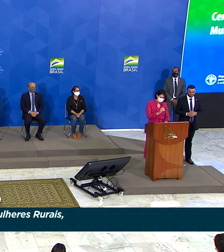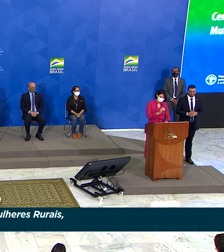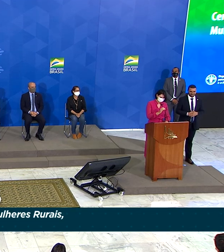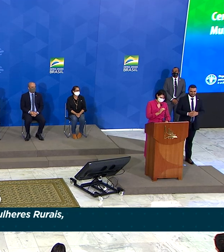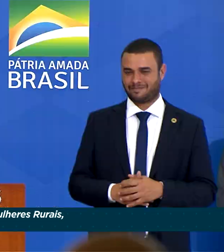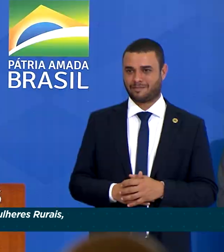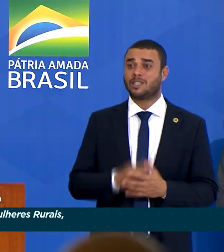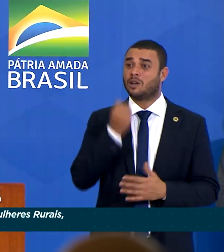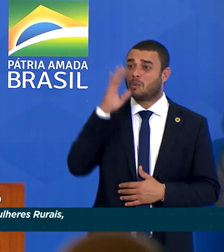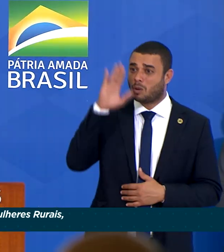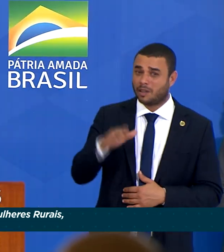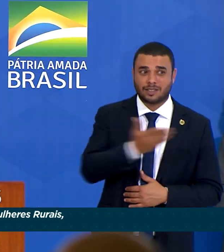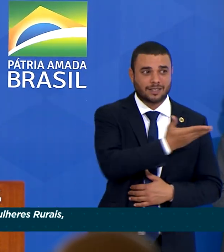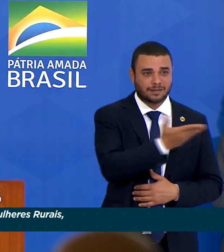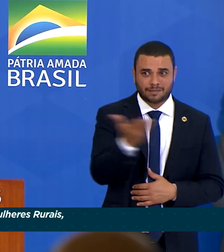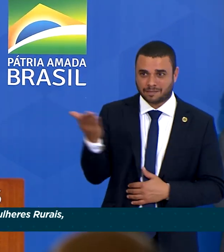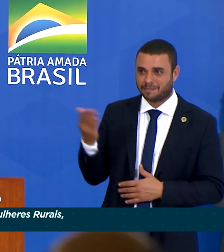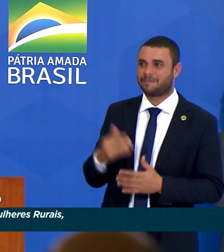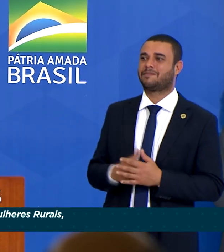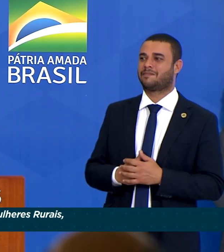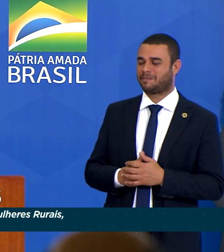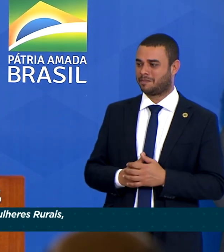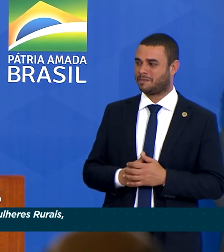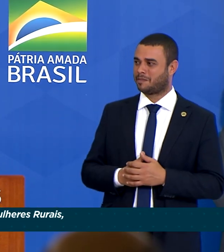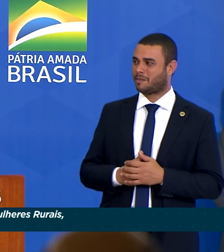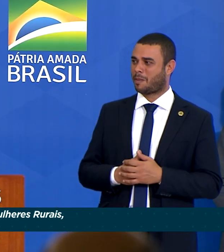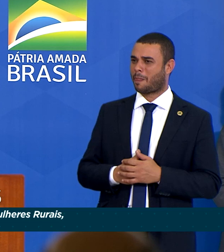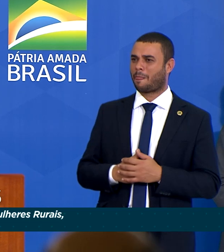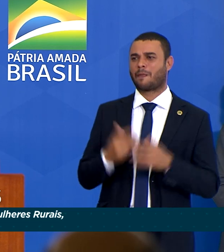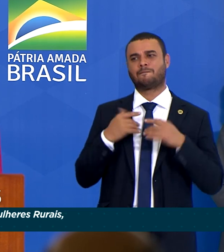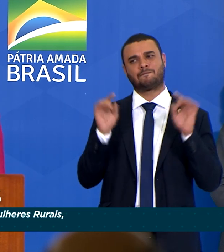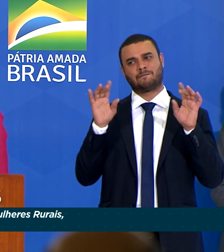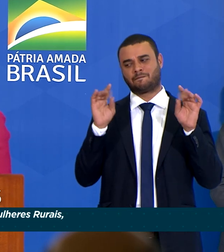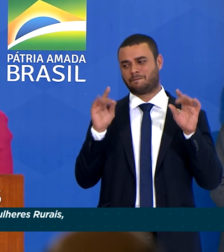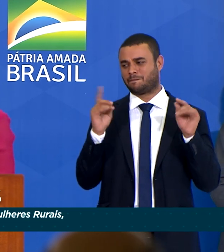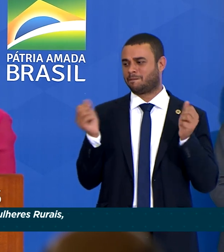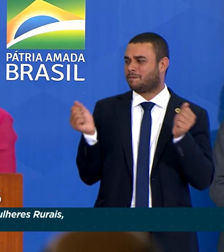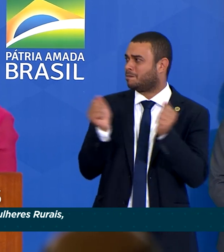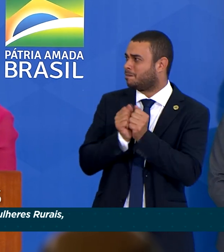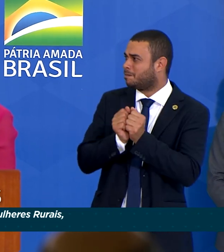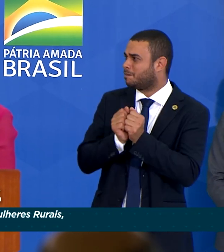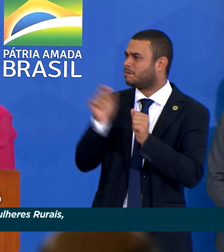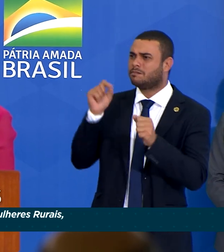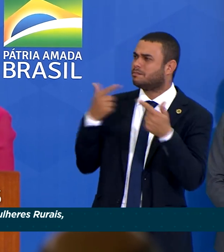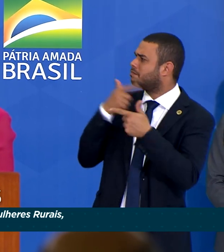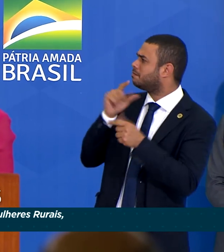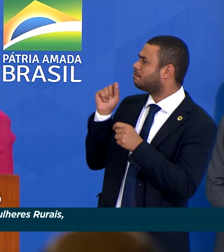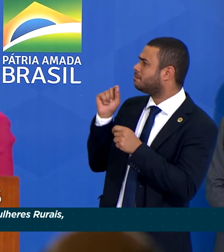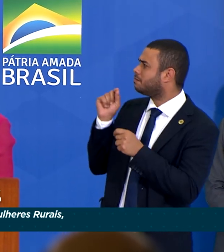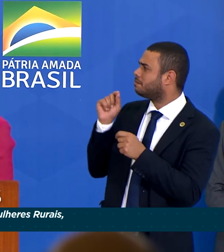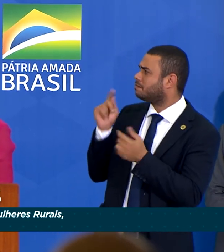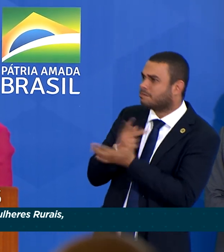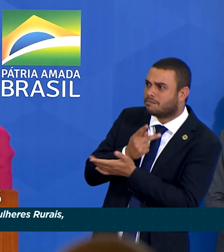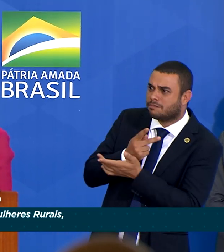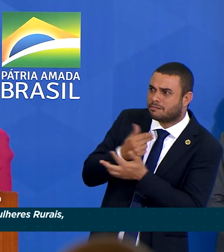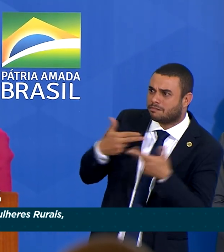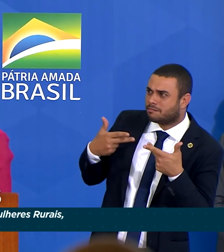Boa tarde a todos. É um privilégio estar ao lado... O que ele fez? Fez alguma coisa?